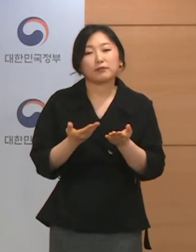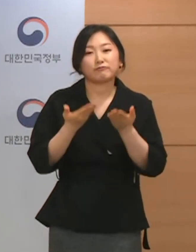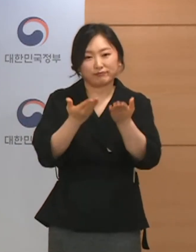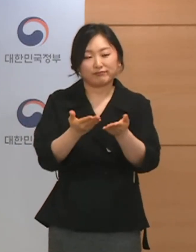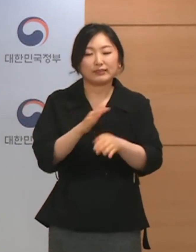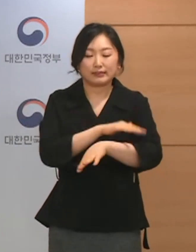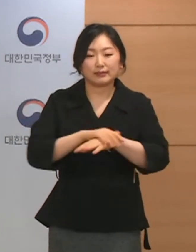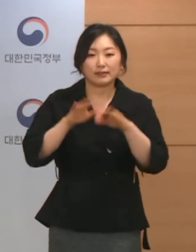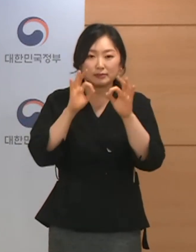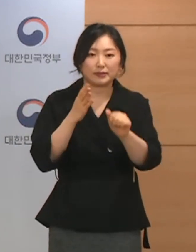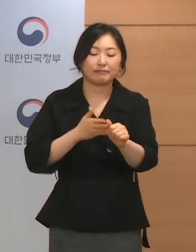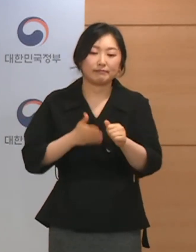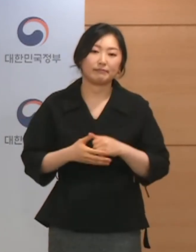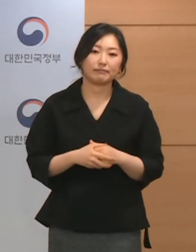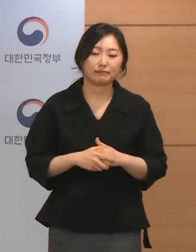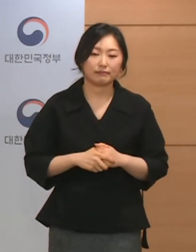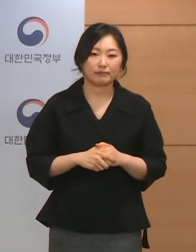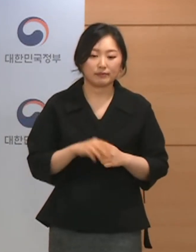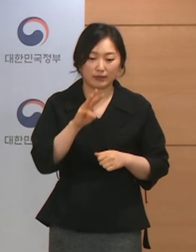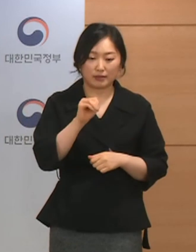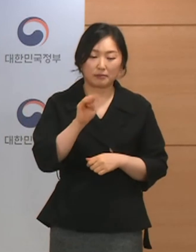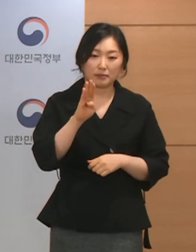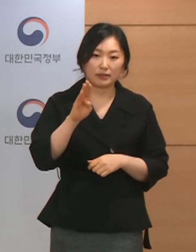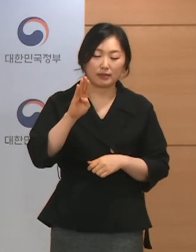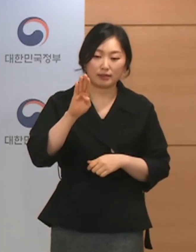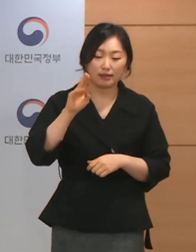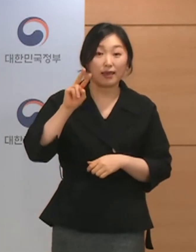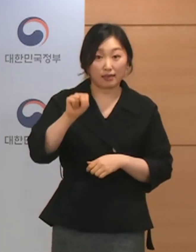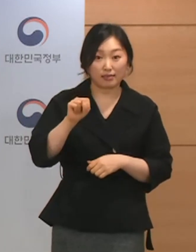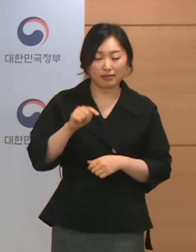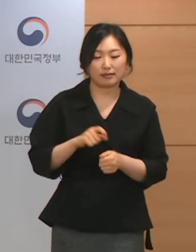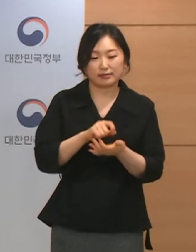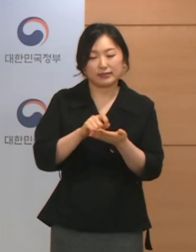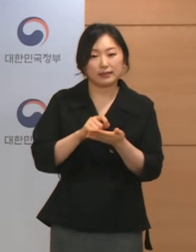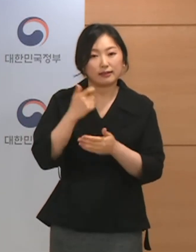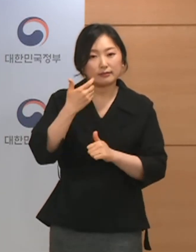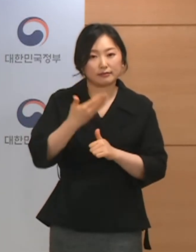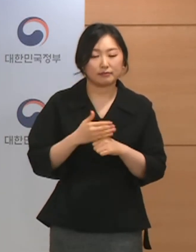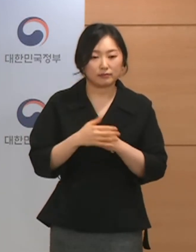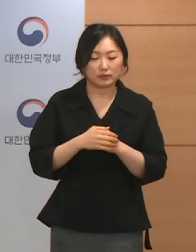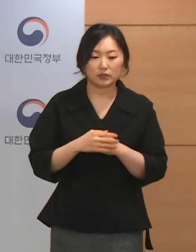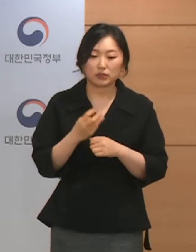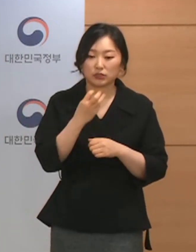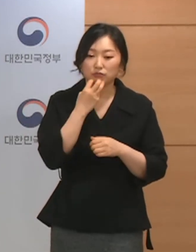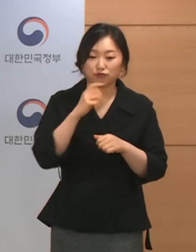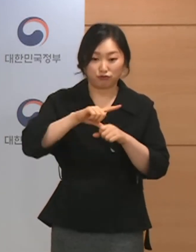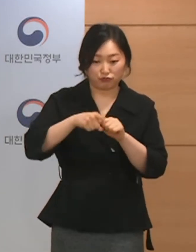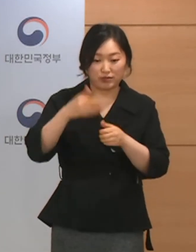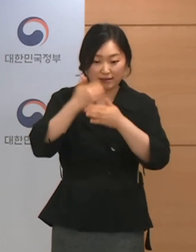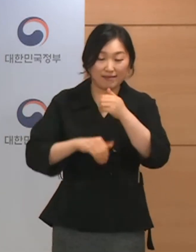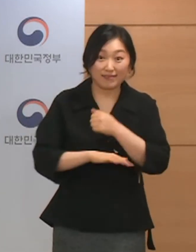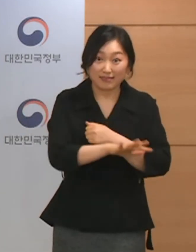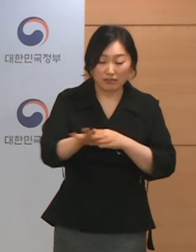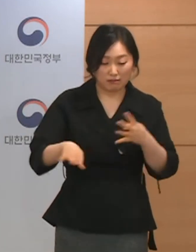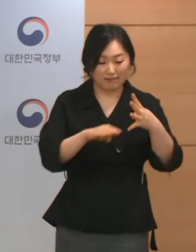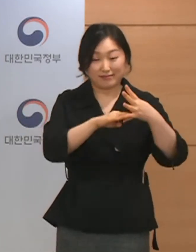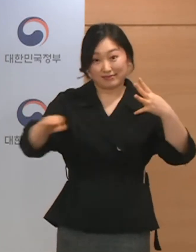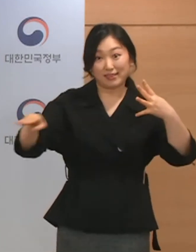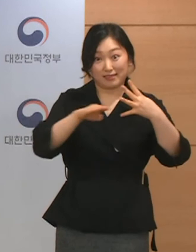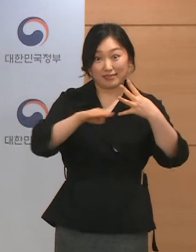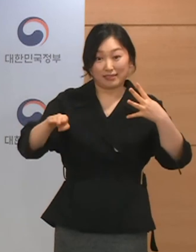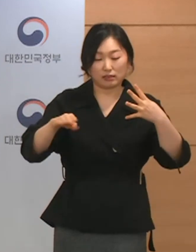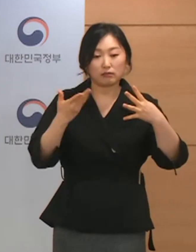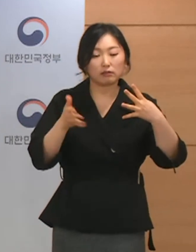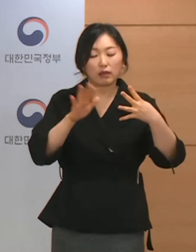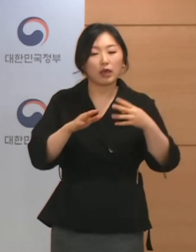참고하시기 바랍니다. 네 MBN 강대협 기자님 질의입니다. 비수도권 지역은 1단계 적용인데 2주간의